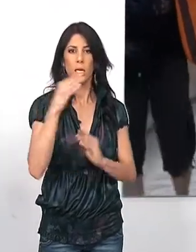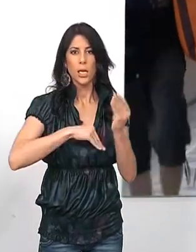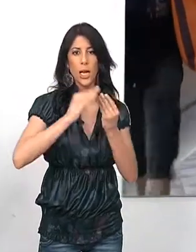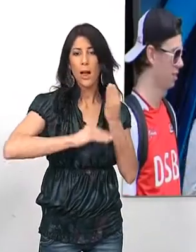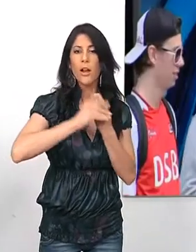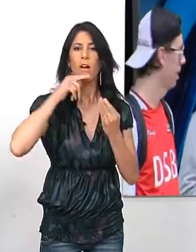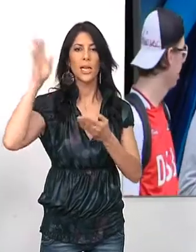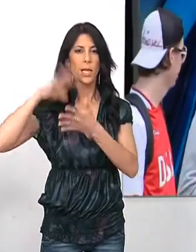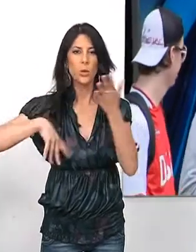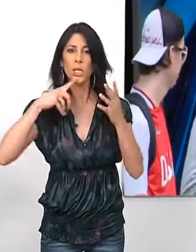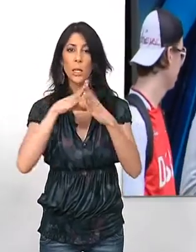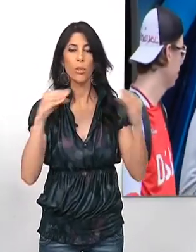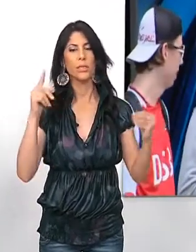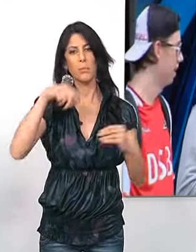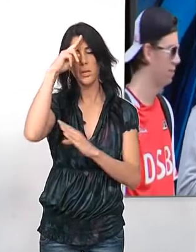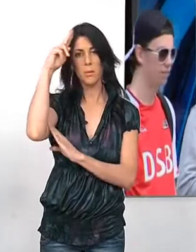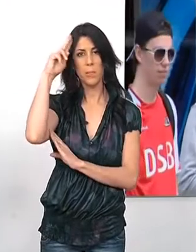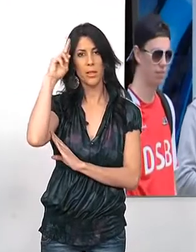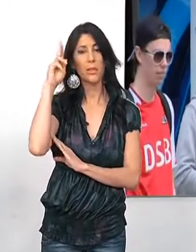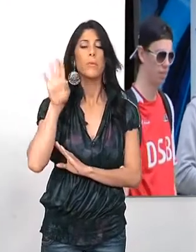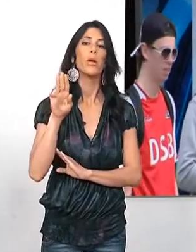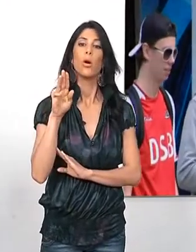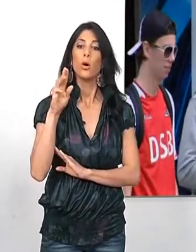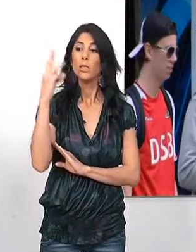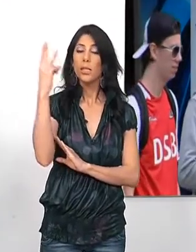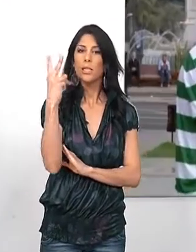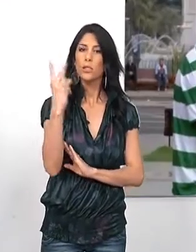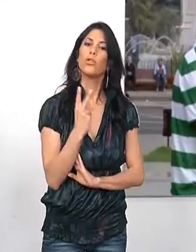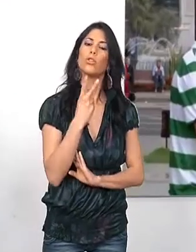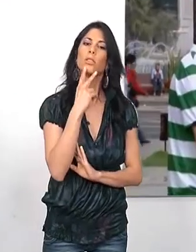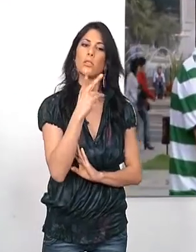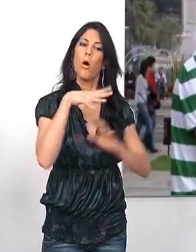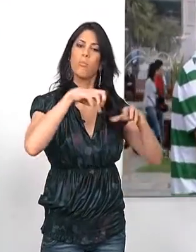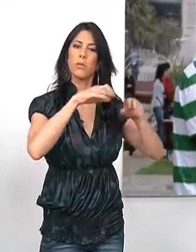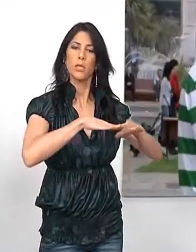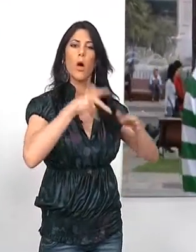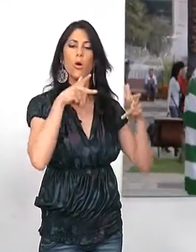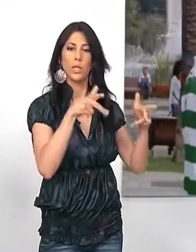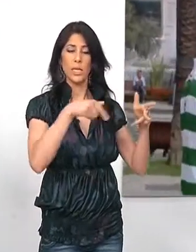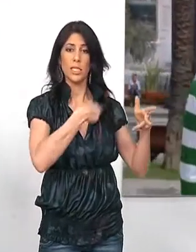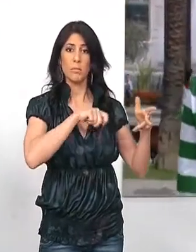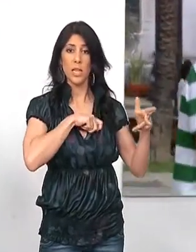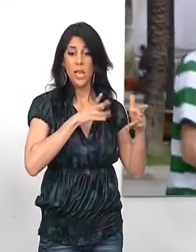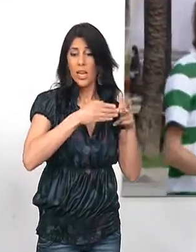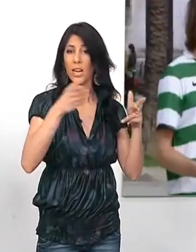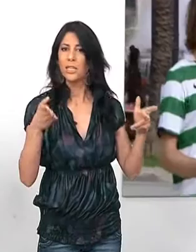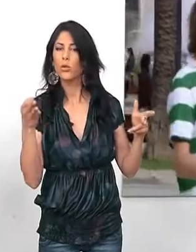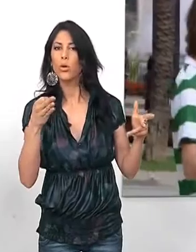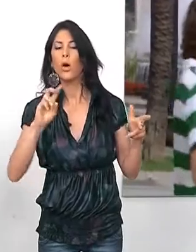Canarias, Cataluña, Andalucía y Madrid. Dos de cada tres turistas se hospedaron en un hotel cuando estuvieron en España. El resto se alojaron